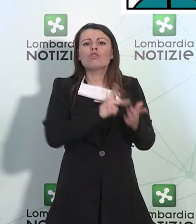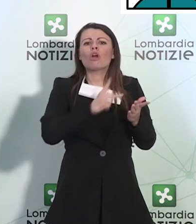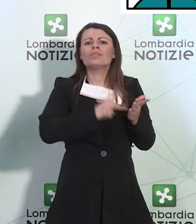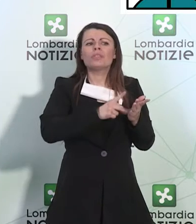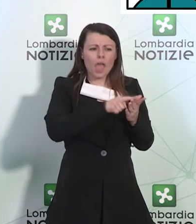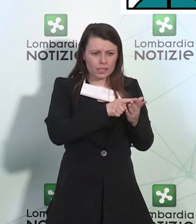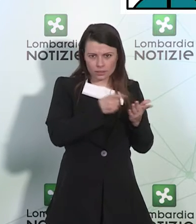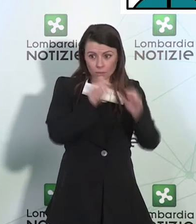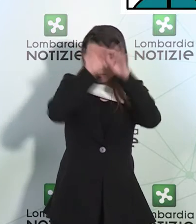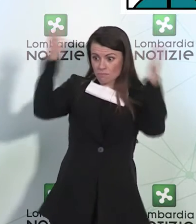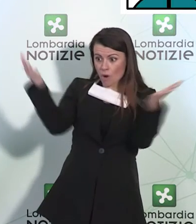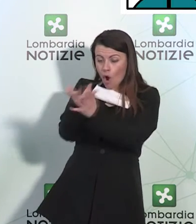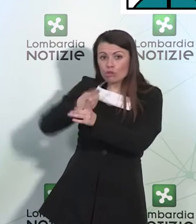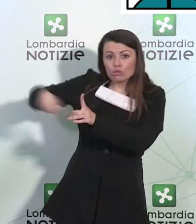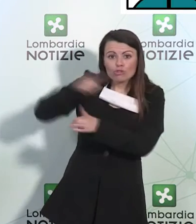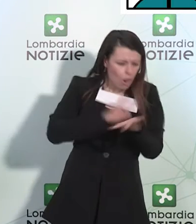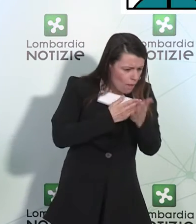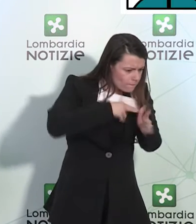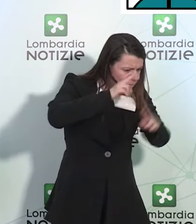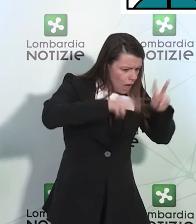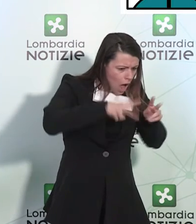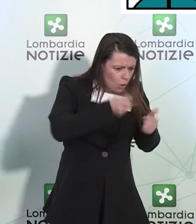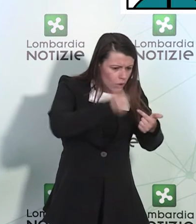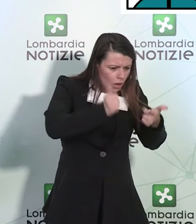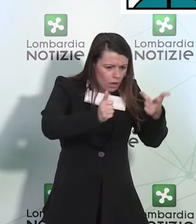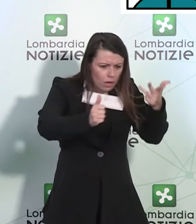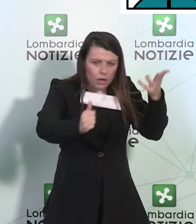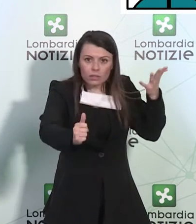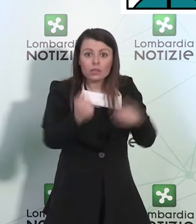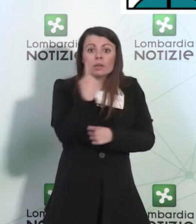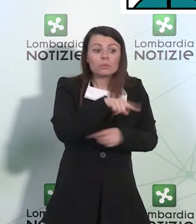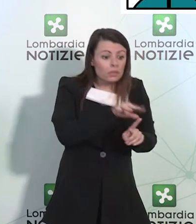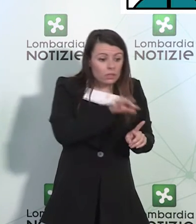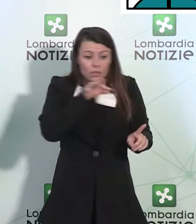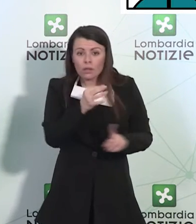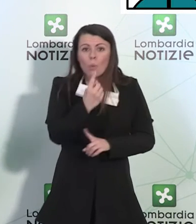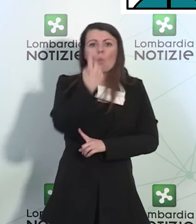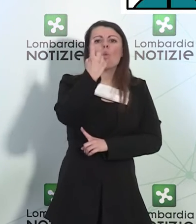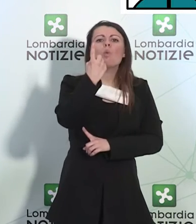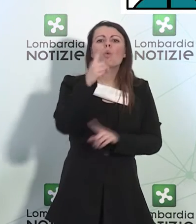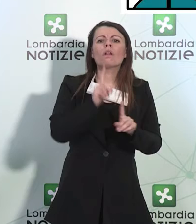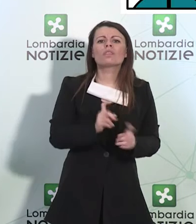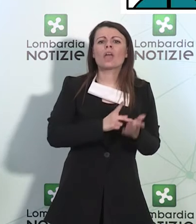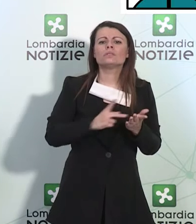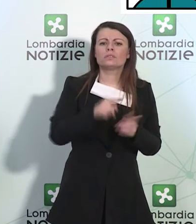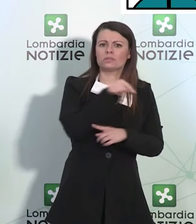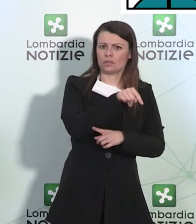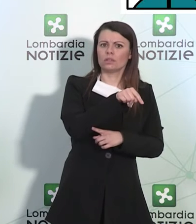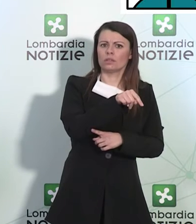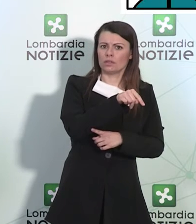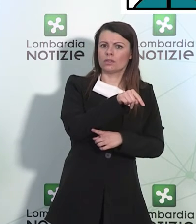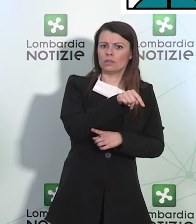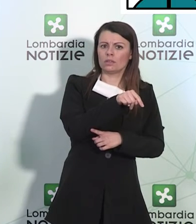esistono nel mondo e questo è il test, è un test che ha qualcosa